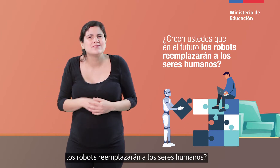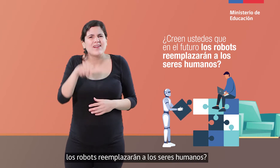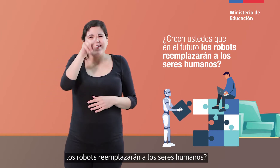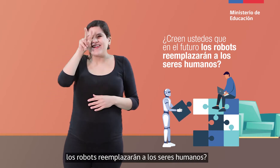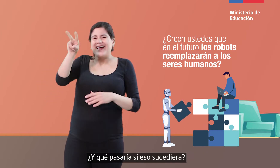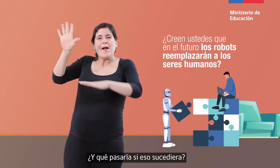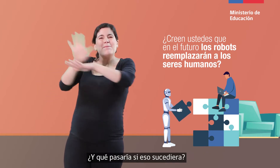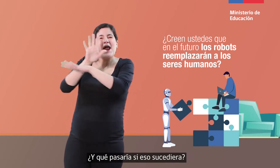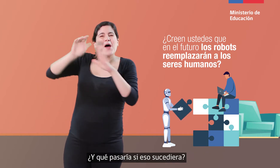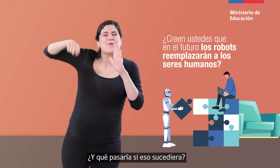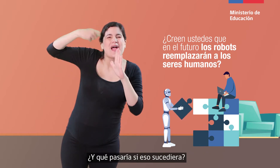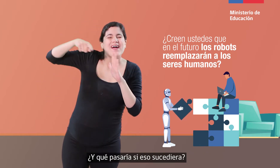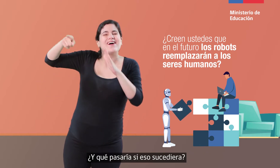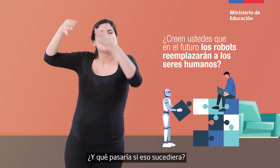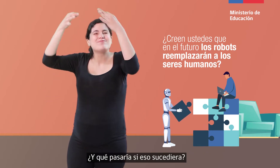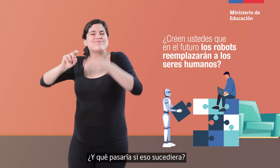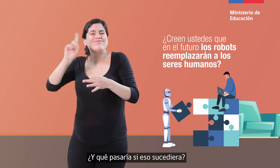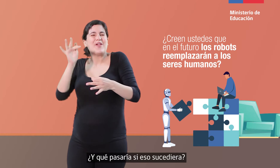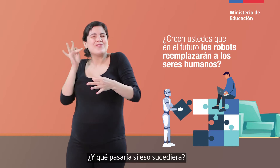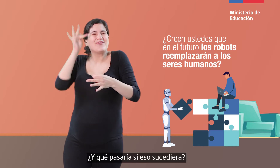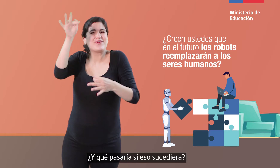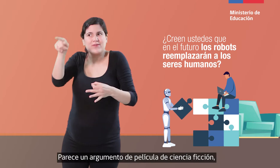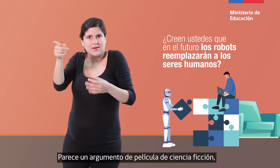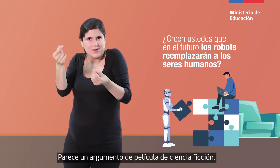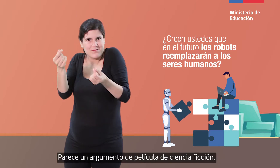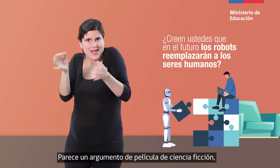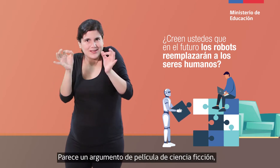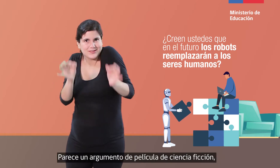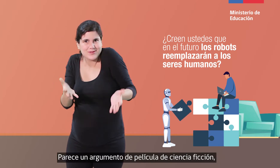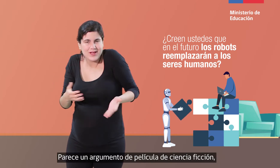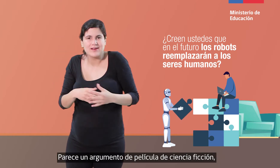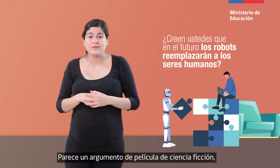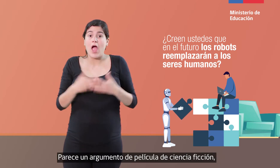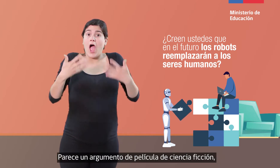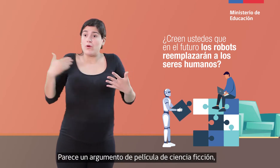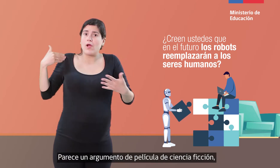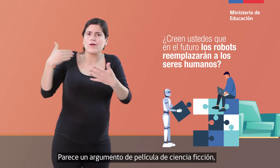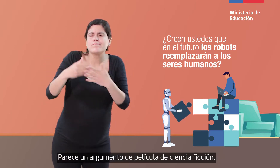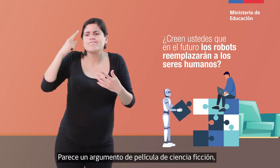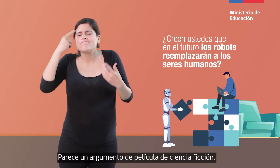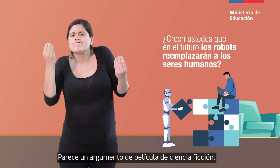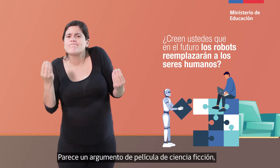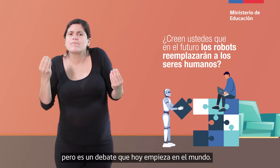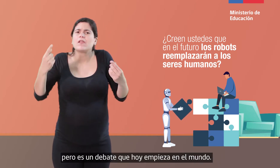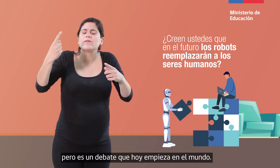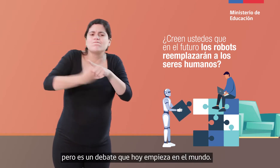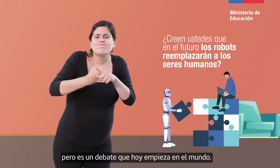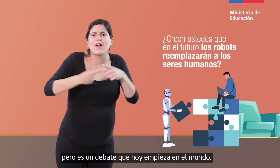¿Y qué pasaría si eso sucediera? Parece un argumento de película de ciencia ficción, pero es un debate